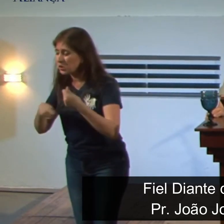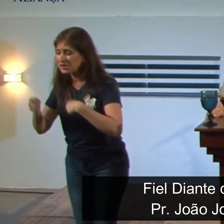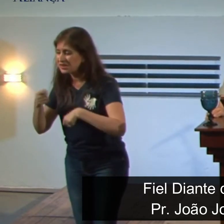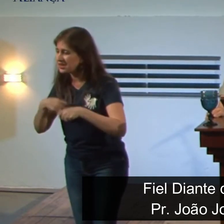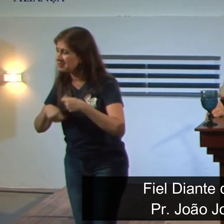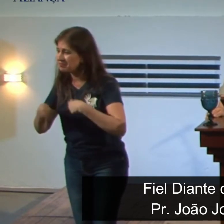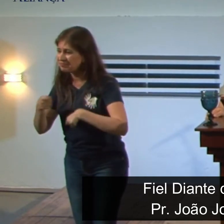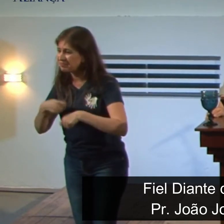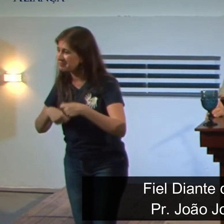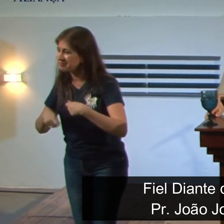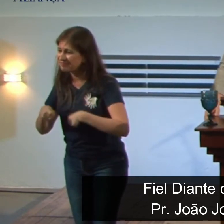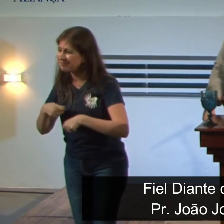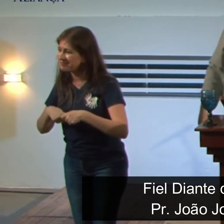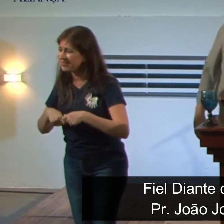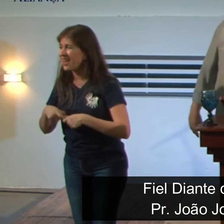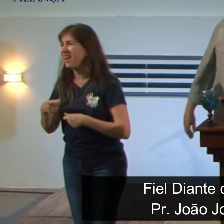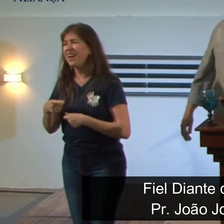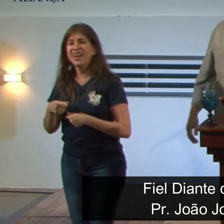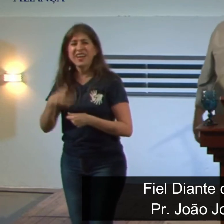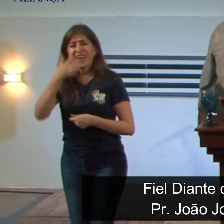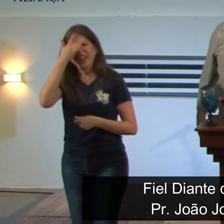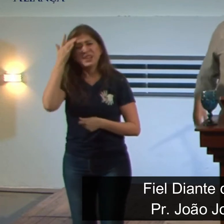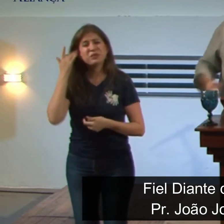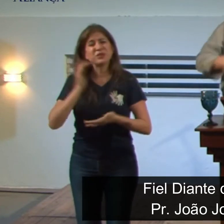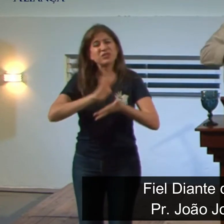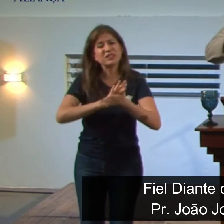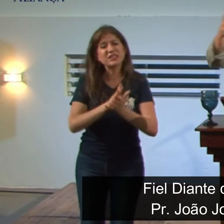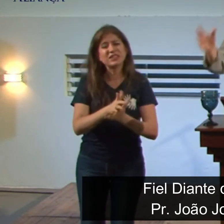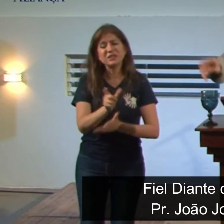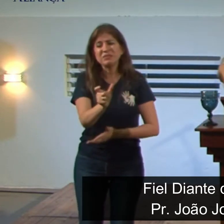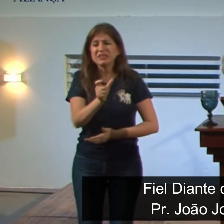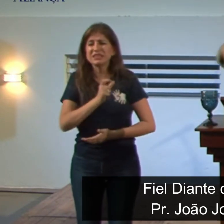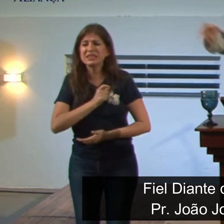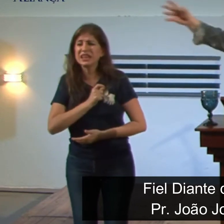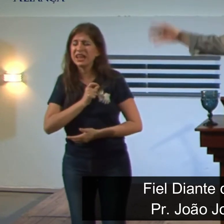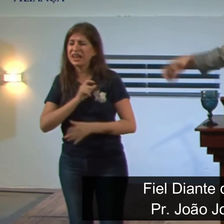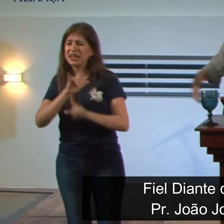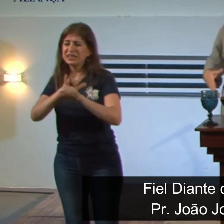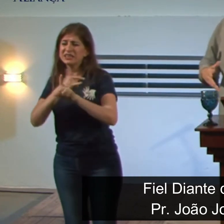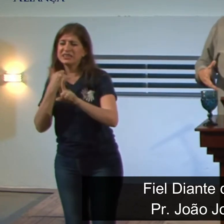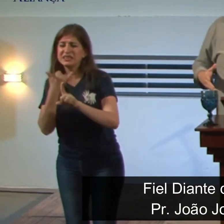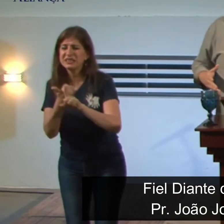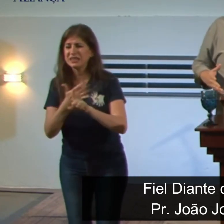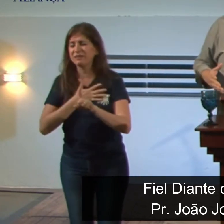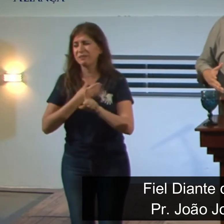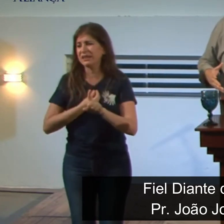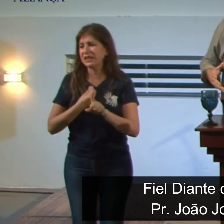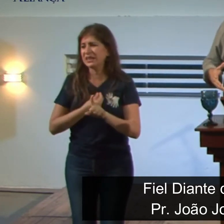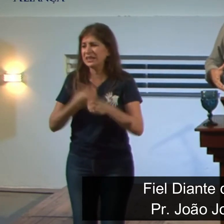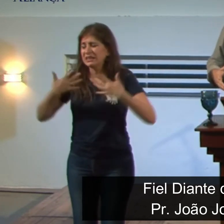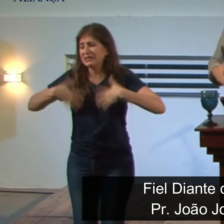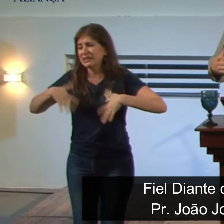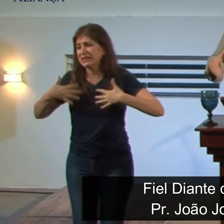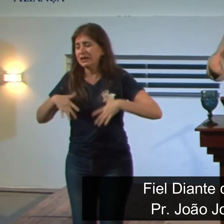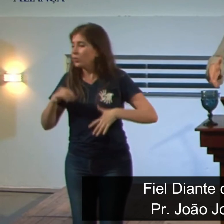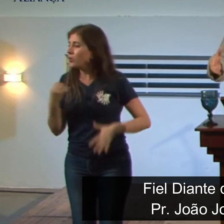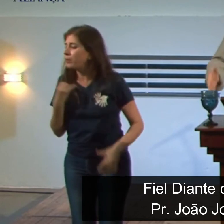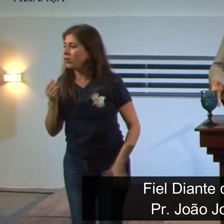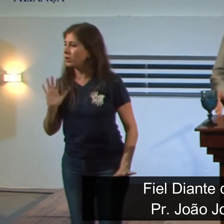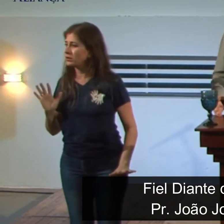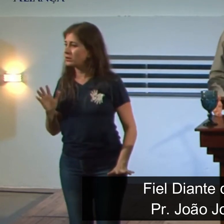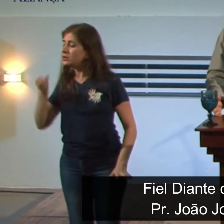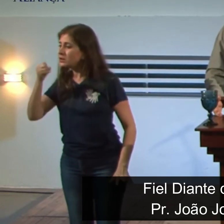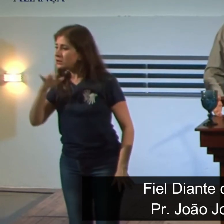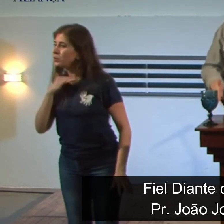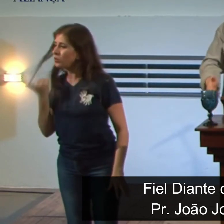ah mas vão me discriminar vão me fazer chacota não importa se você tiver que